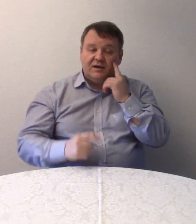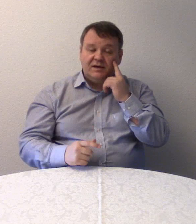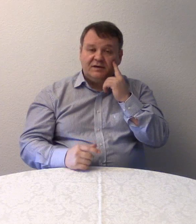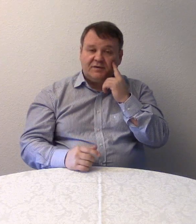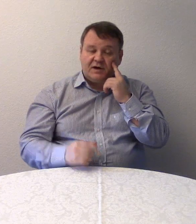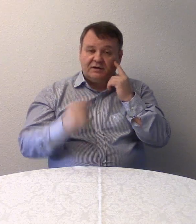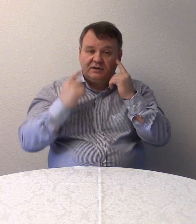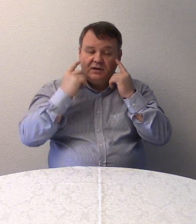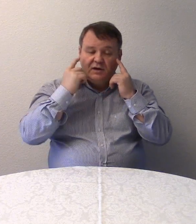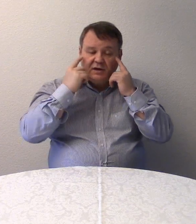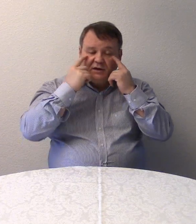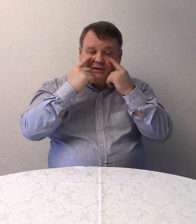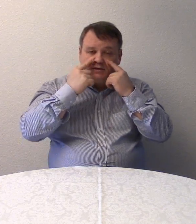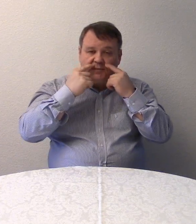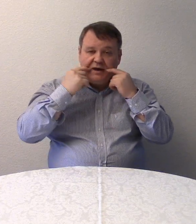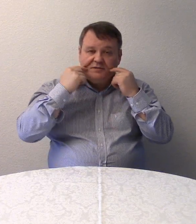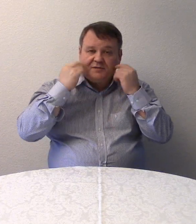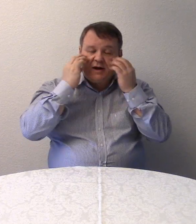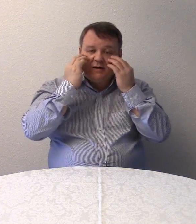Linke Wange. Das sind meine Wangen.